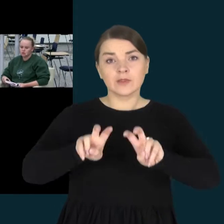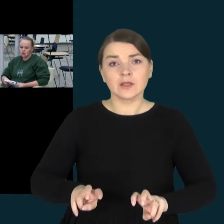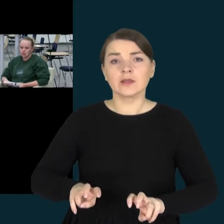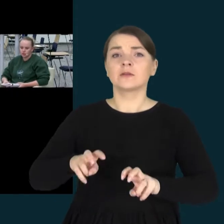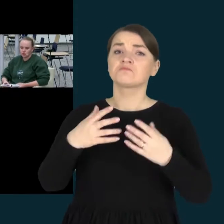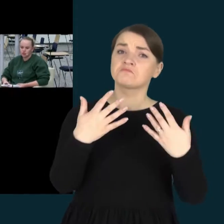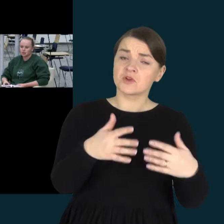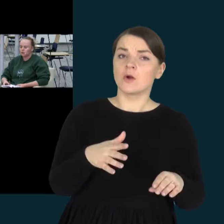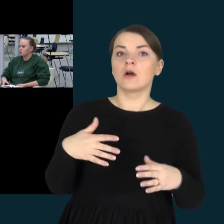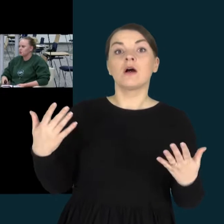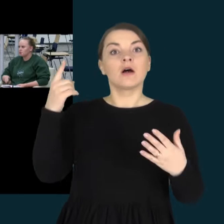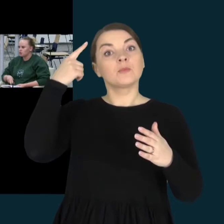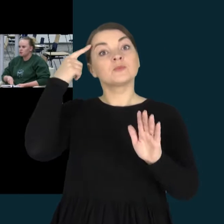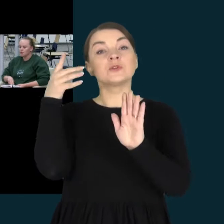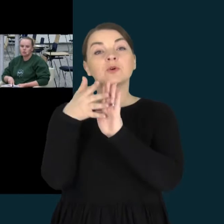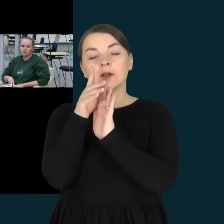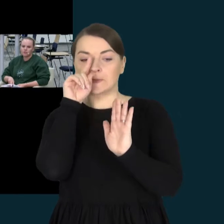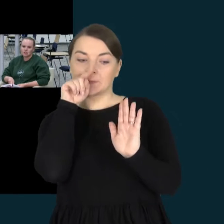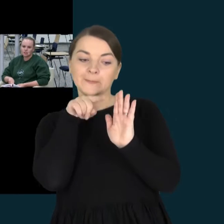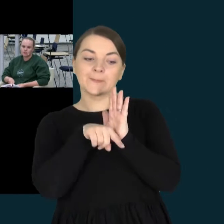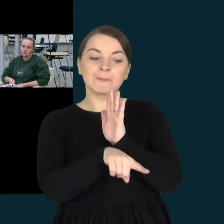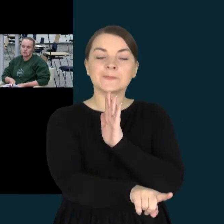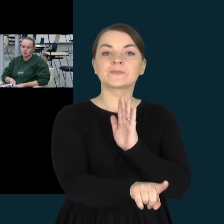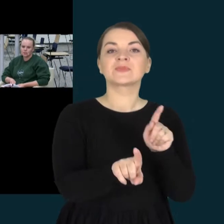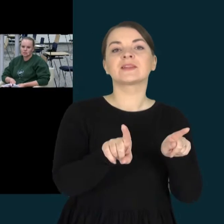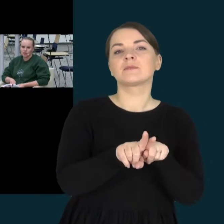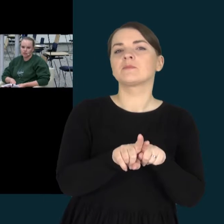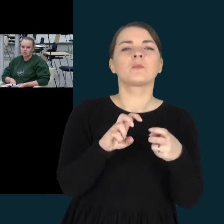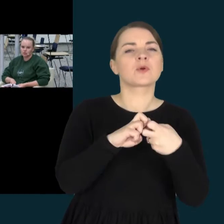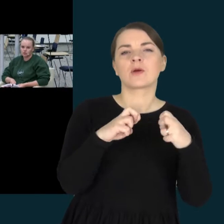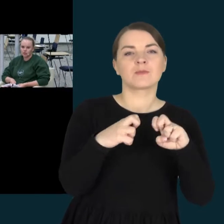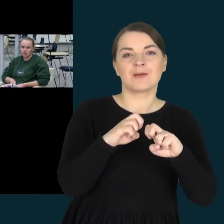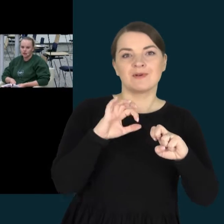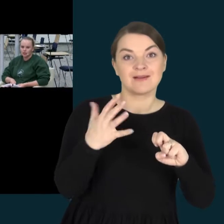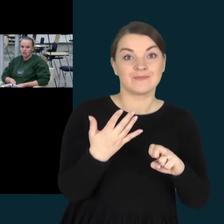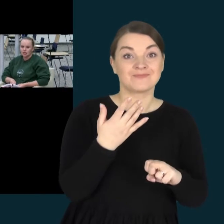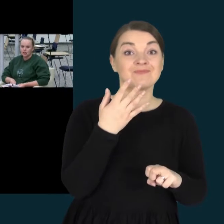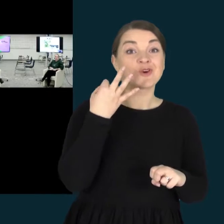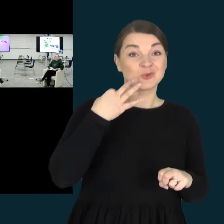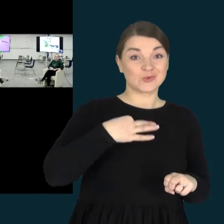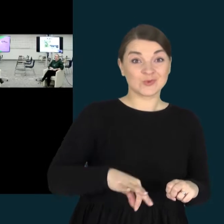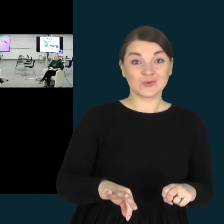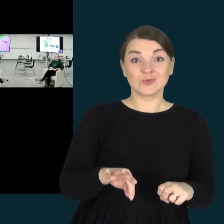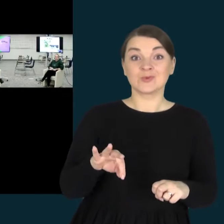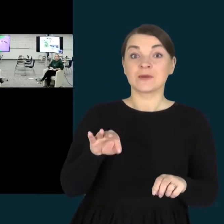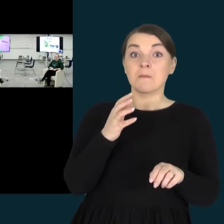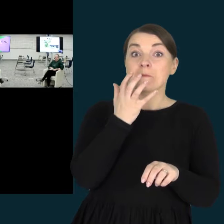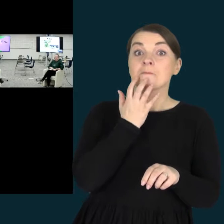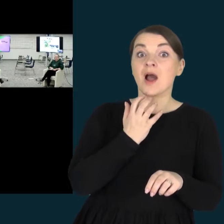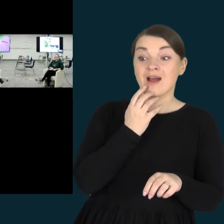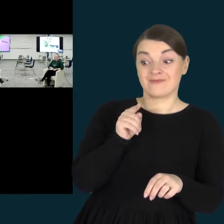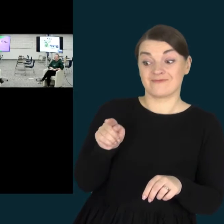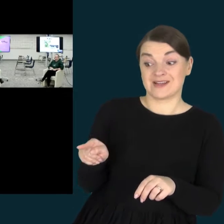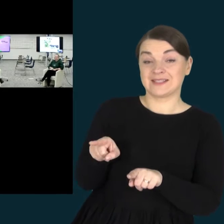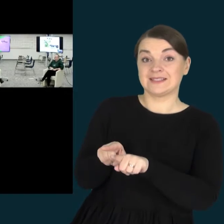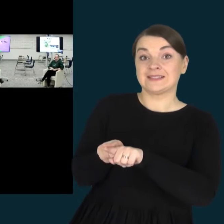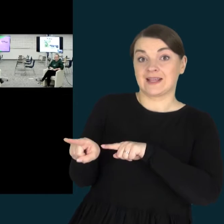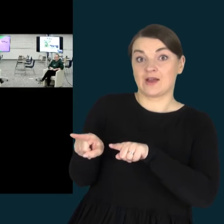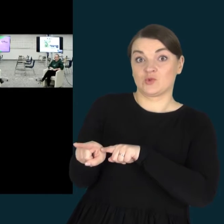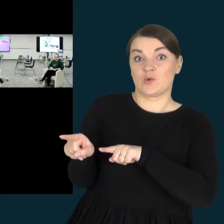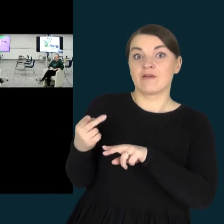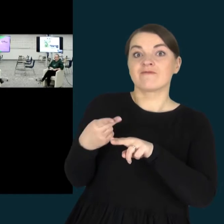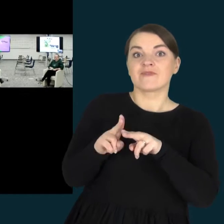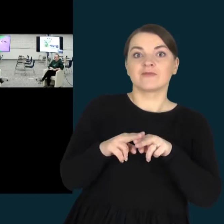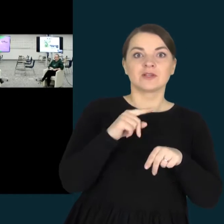aiškino, kad tai buvo tiesiog vaiko pavydas, jaunesniais esutį. Ir tai, kad jis nustojo